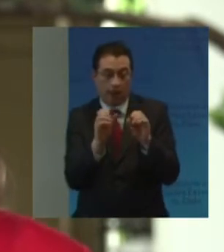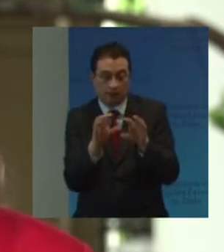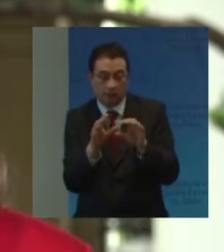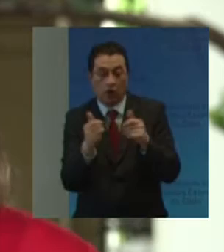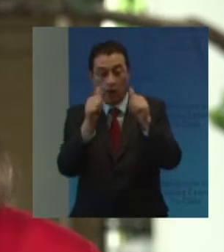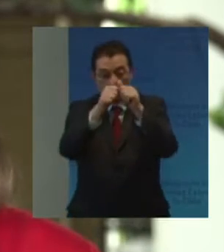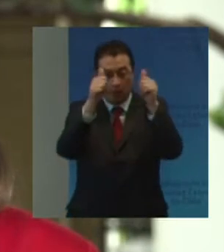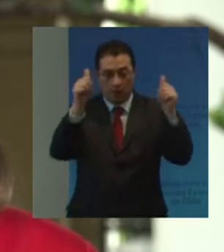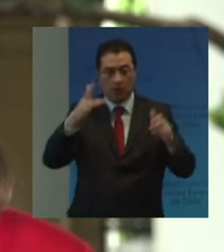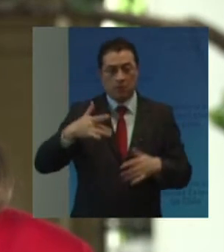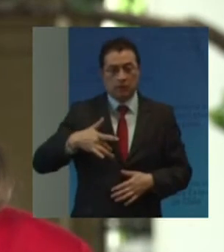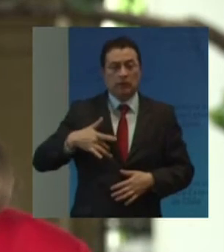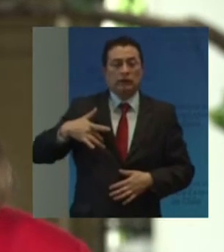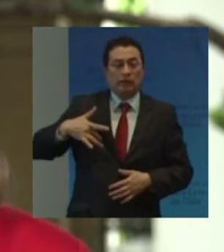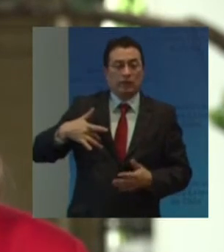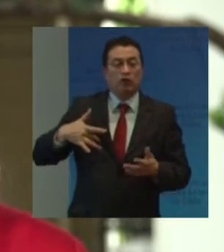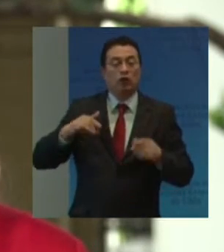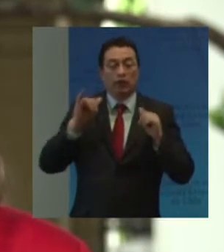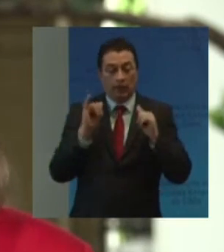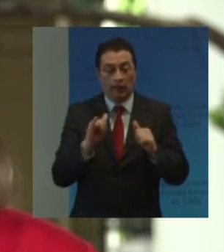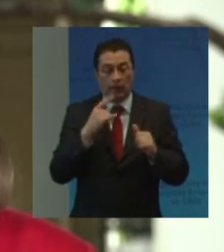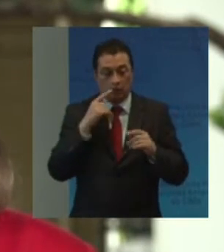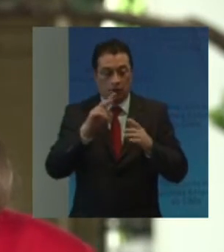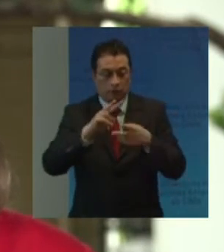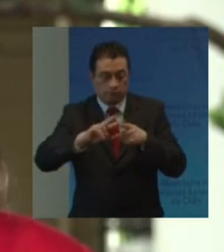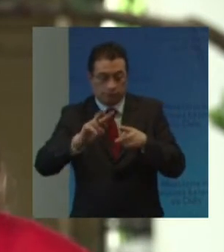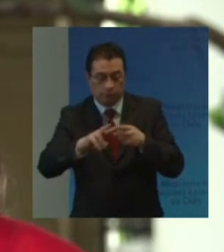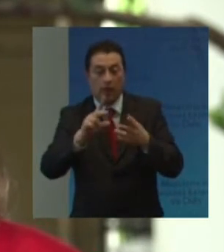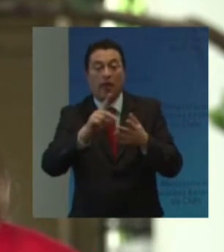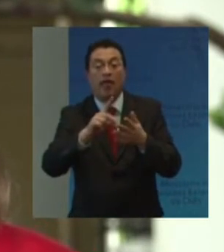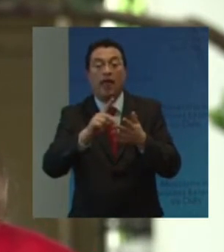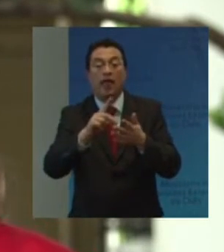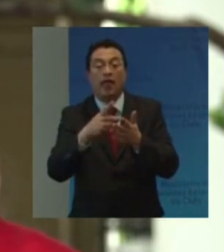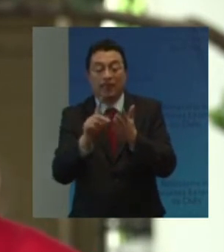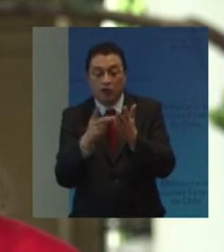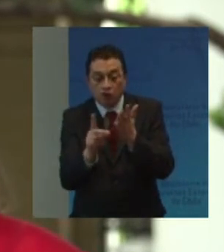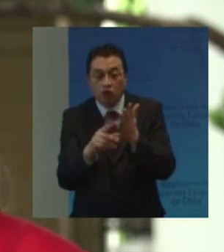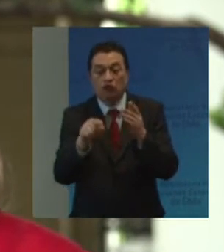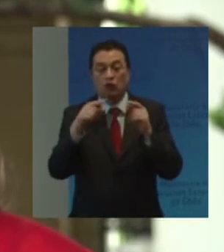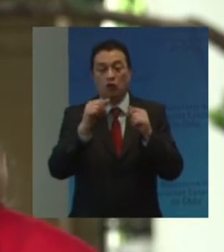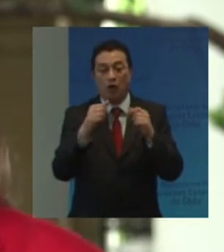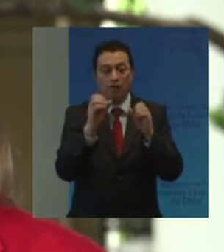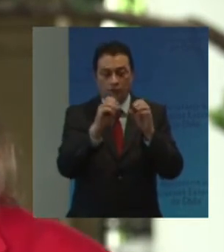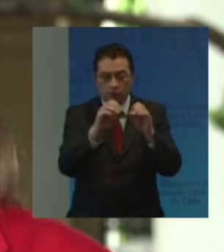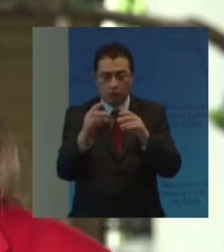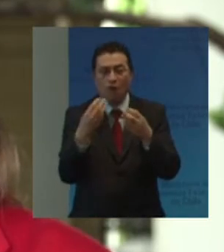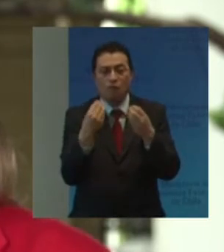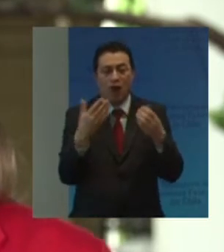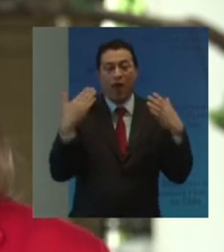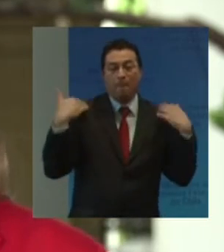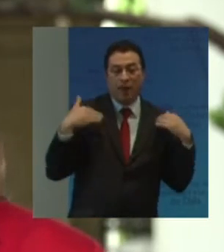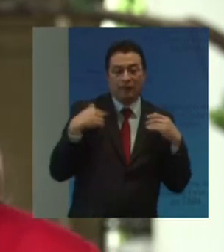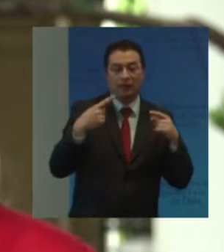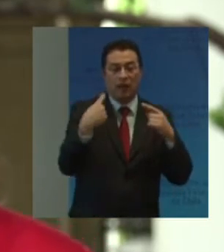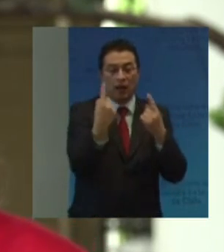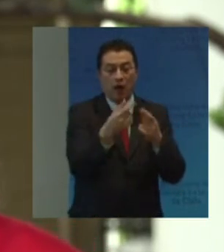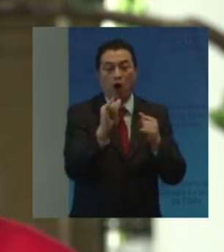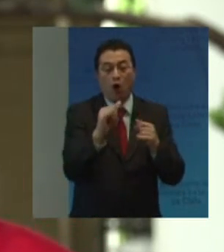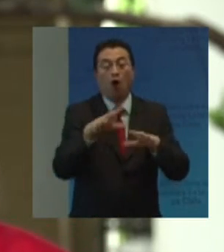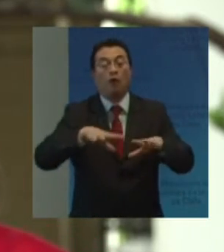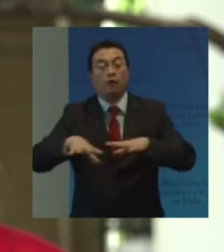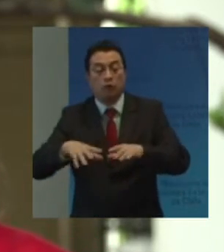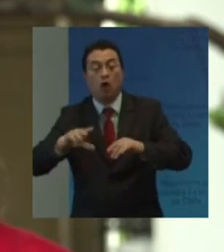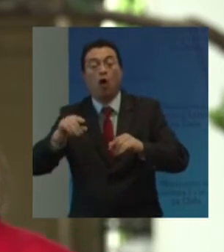Campañas De sensibilización Elaboración De diagnósticos Regionales O relatorías Difusión De buenas prácticas Del hemisferio O gestión De